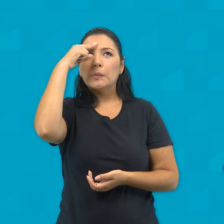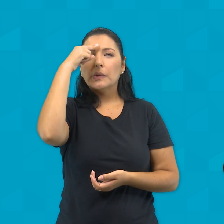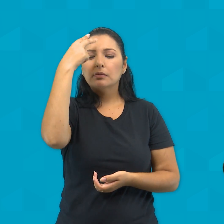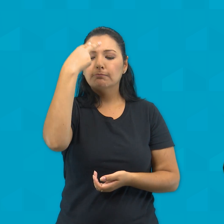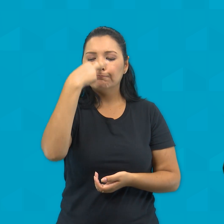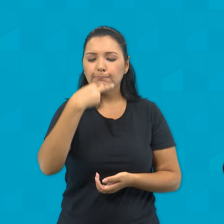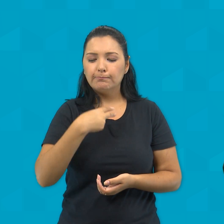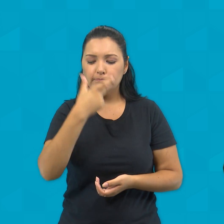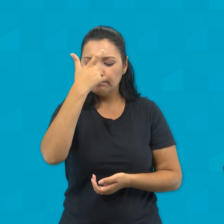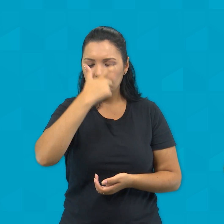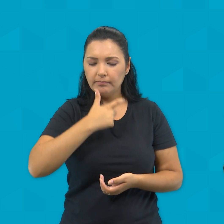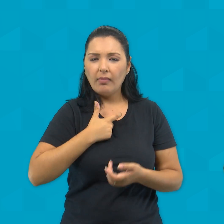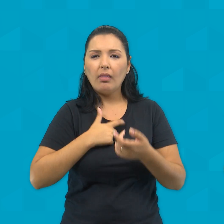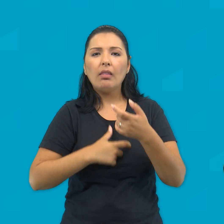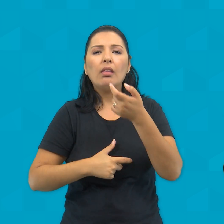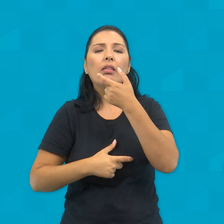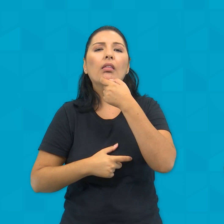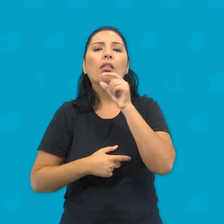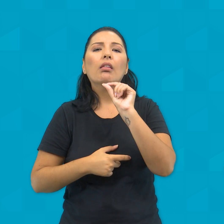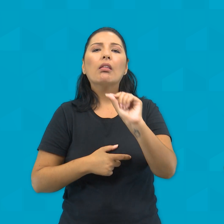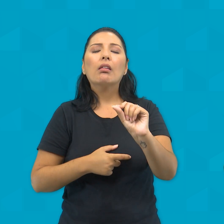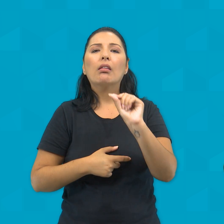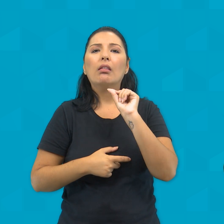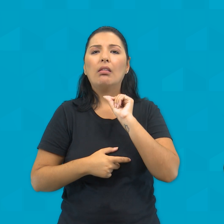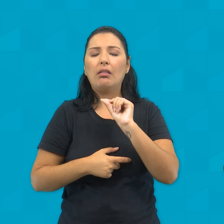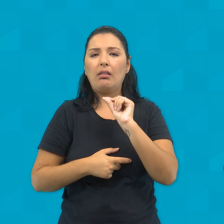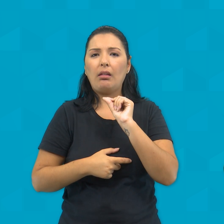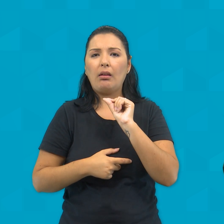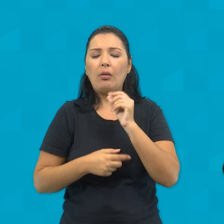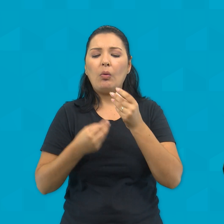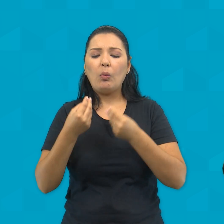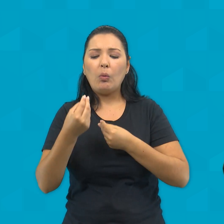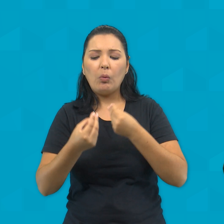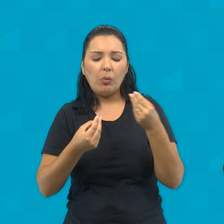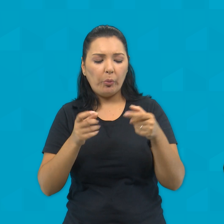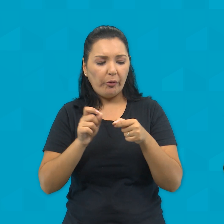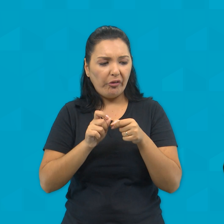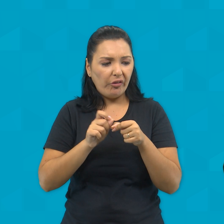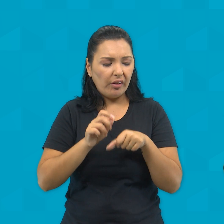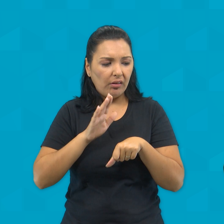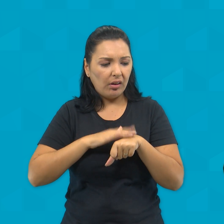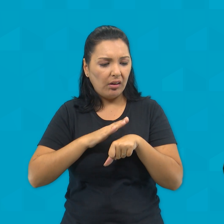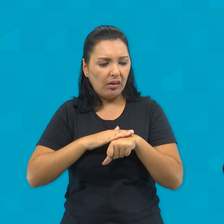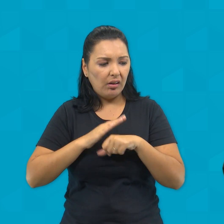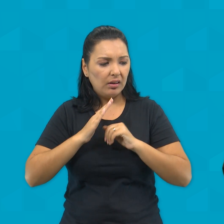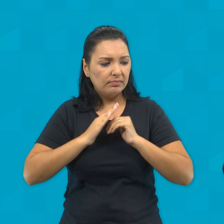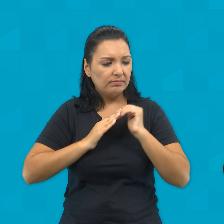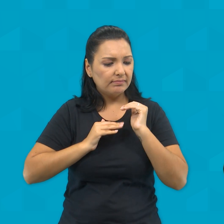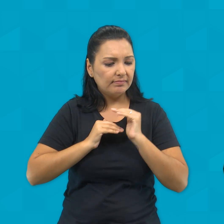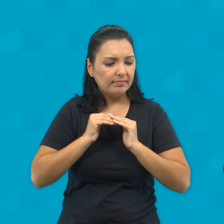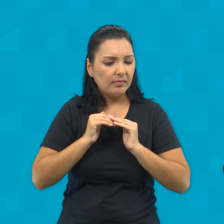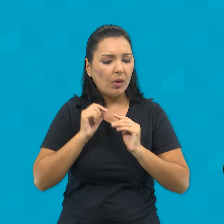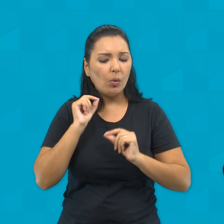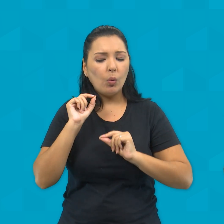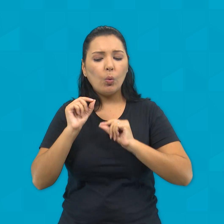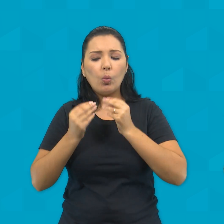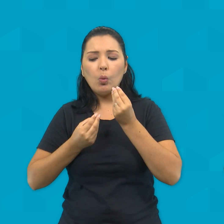ver quem nós realmente somos, como andam nossas ações e como podemos ajudar melhor os outros.